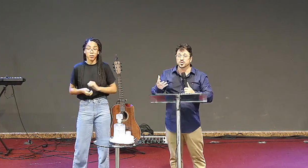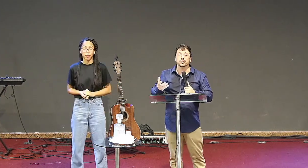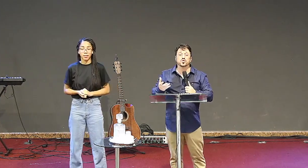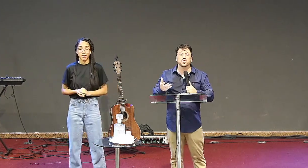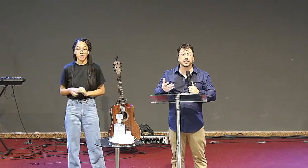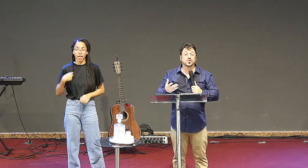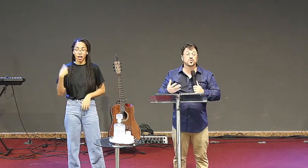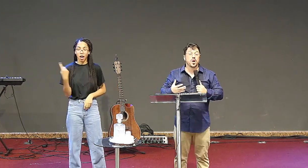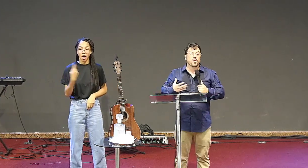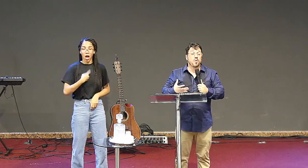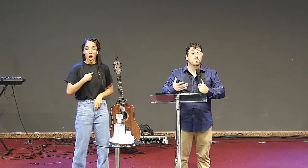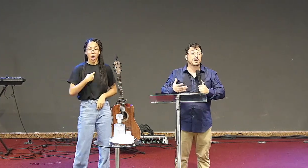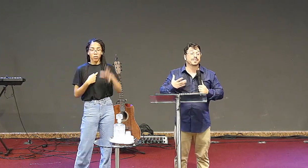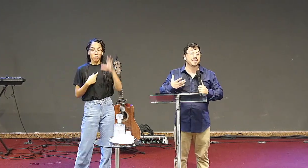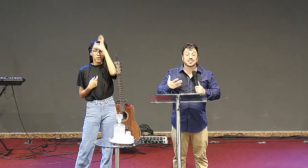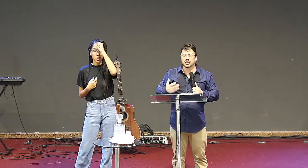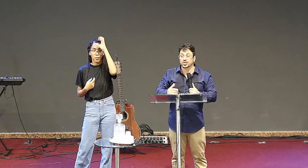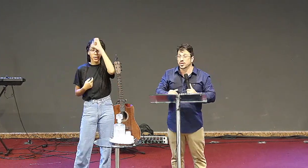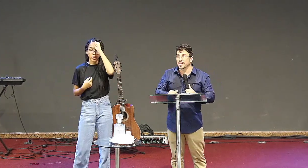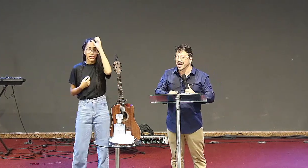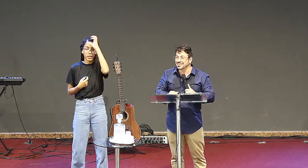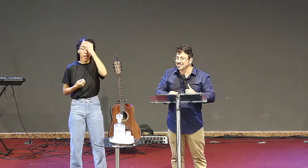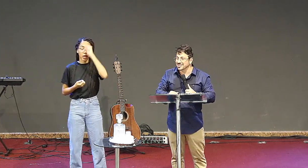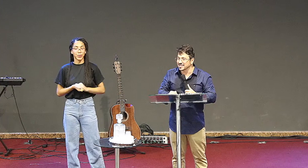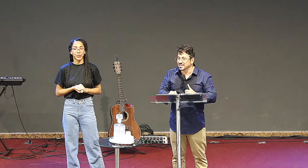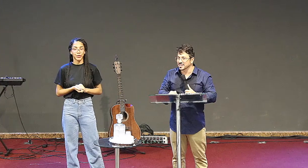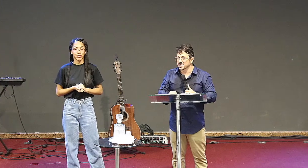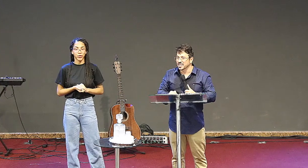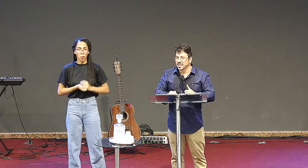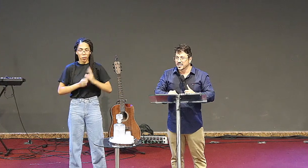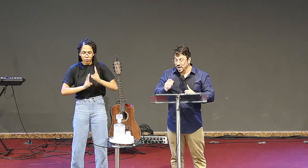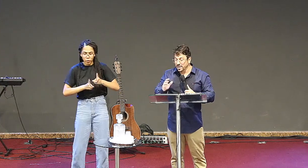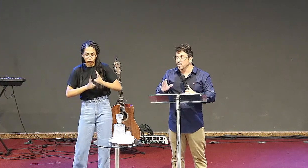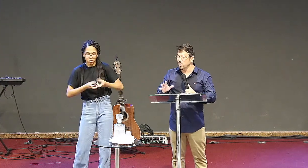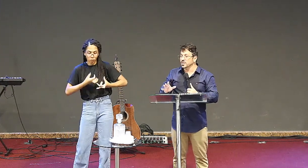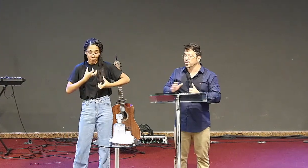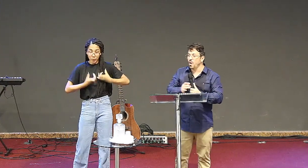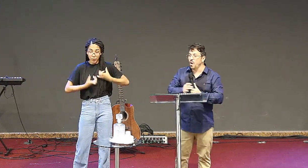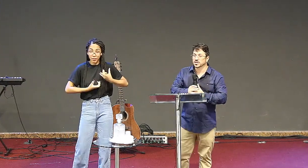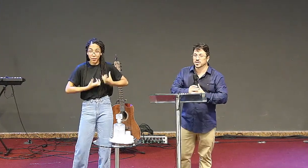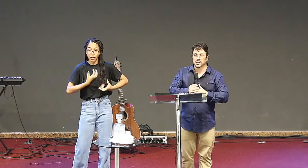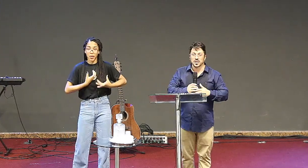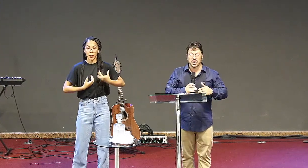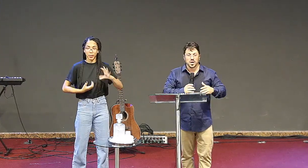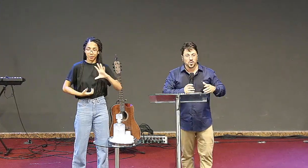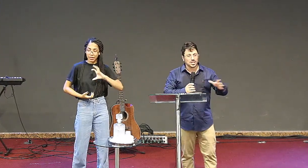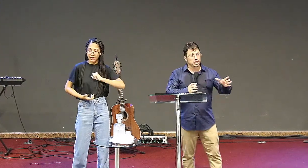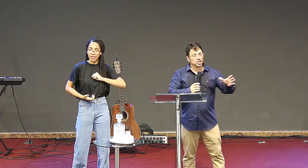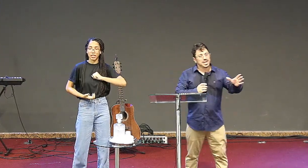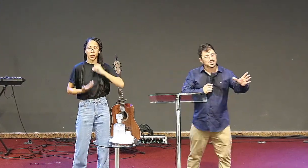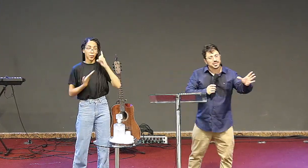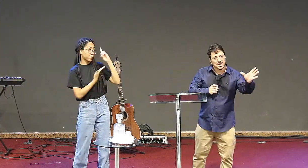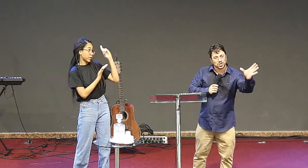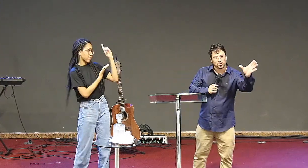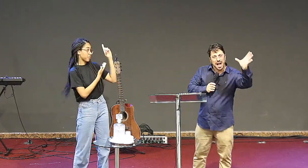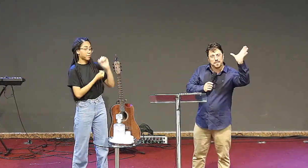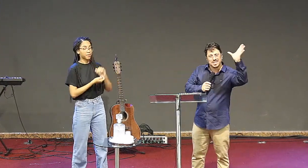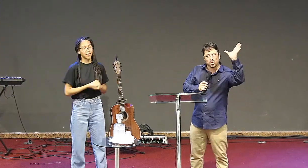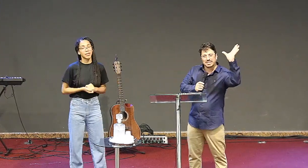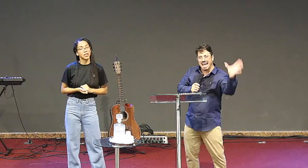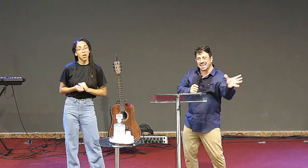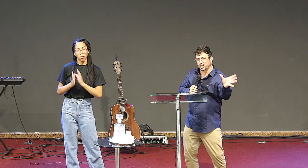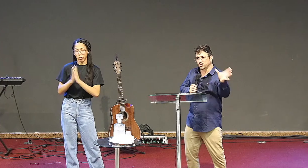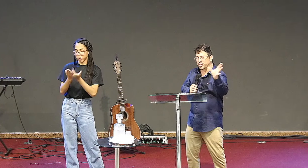aprendemos muito sobre isso, como manter essa chama acesa, e olha que coisa curiosa, quando a gente lê esse texto,